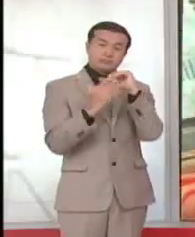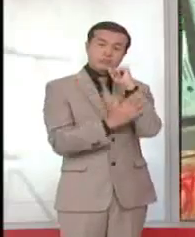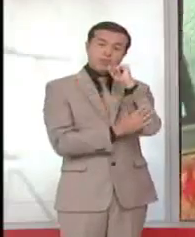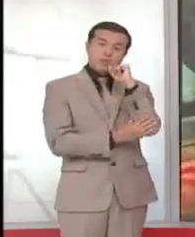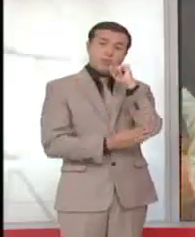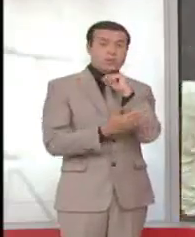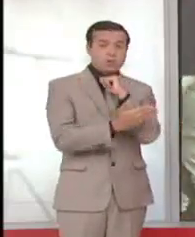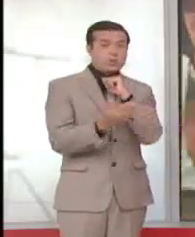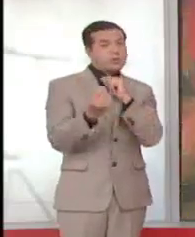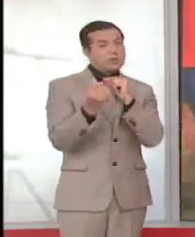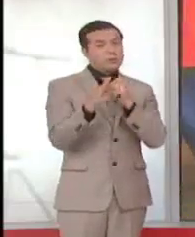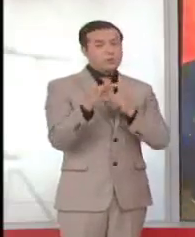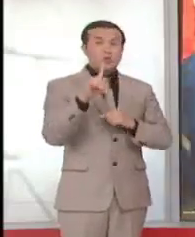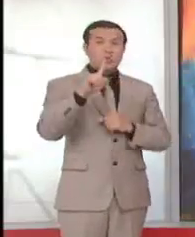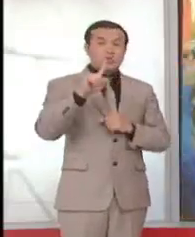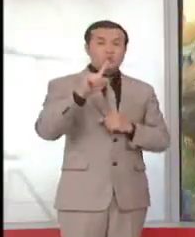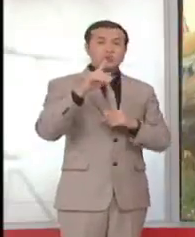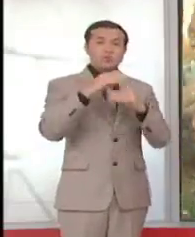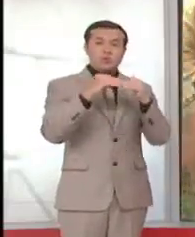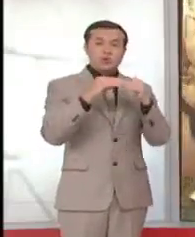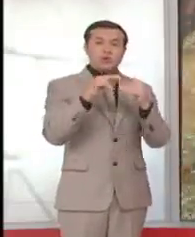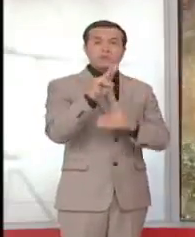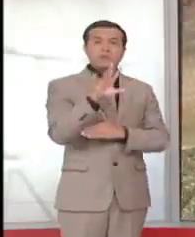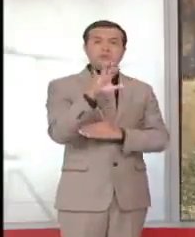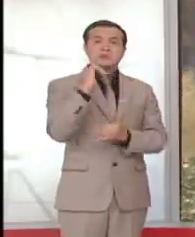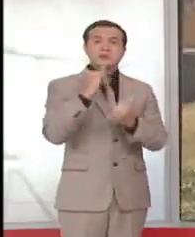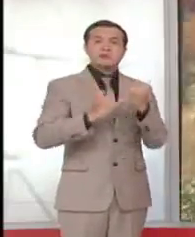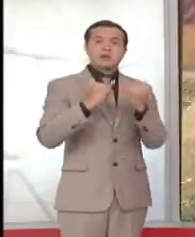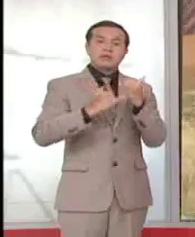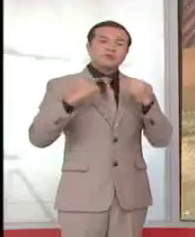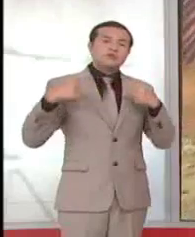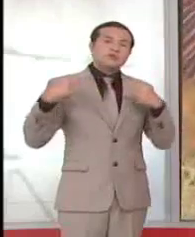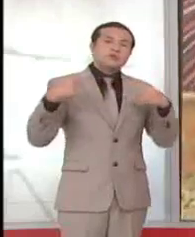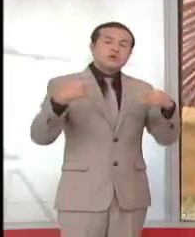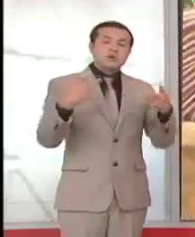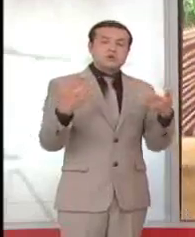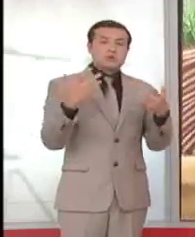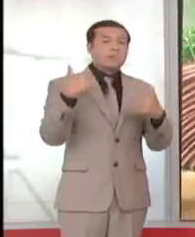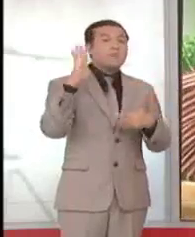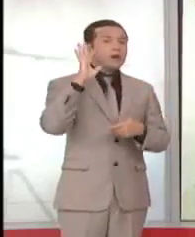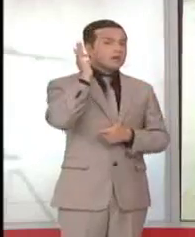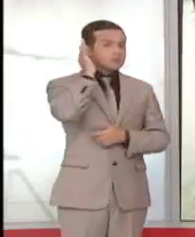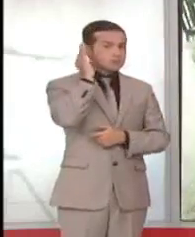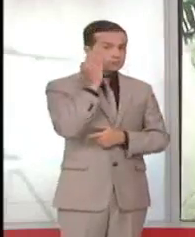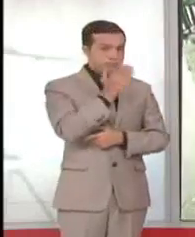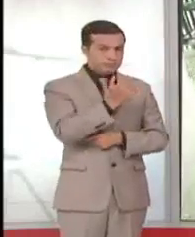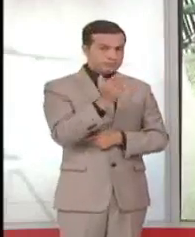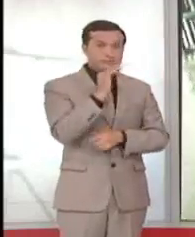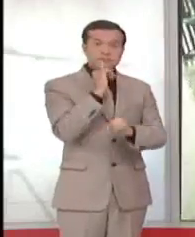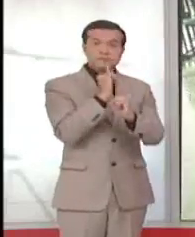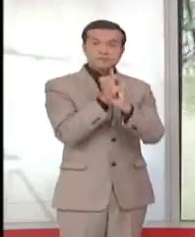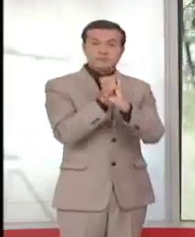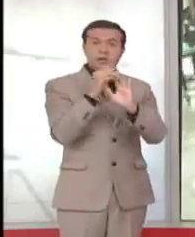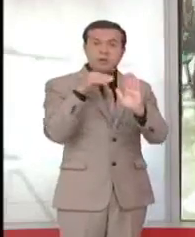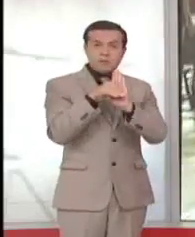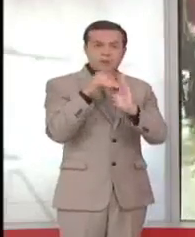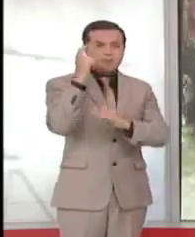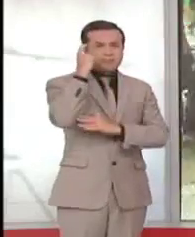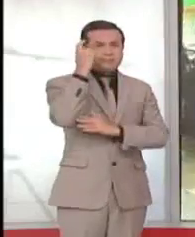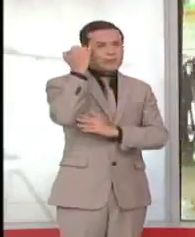un ingreso de $1.25 al día. Y la mayoría son mujeres. Las instituciones financieras han desarrollado una serie de